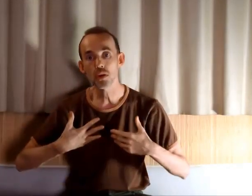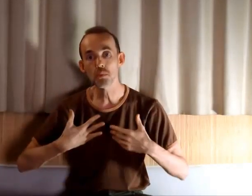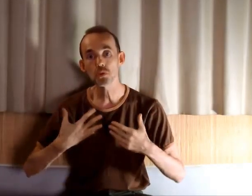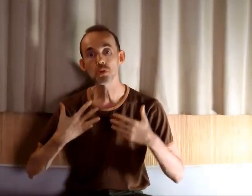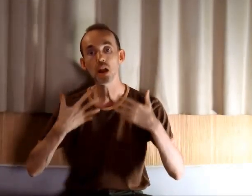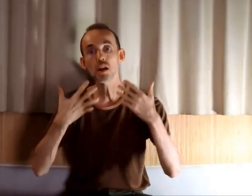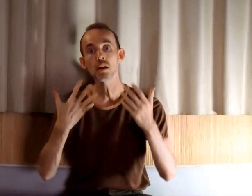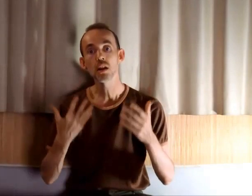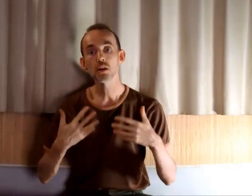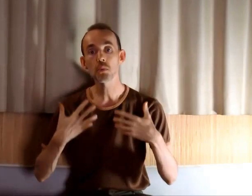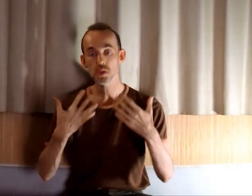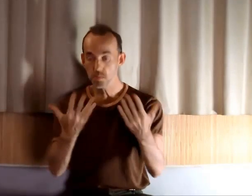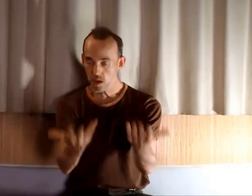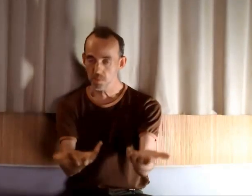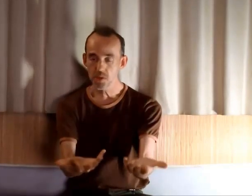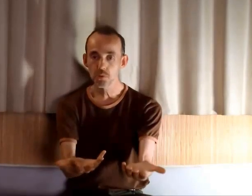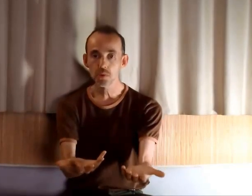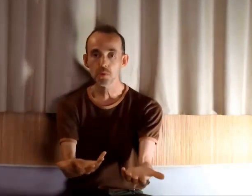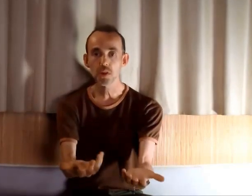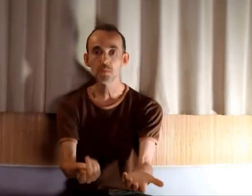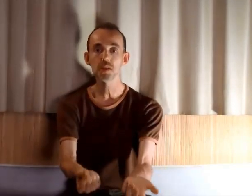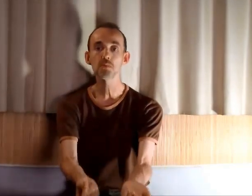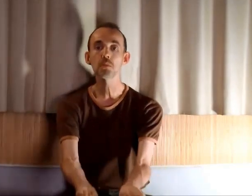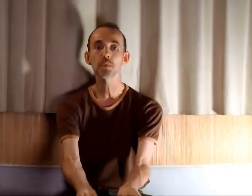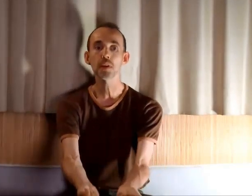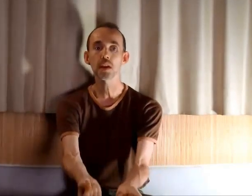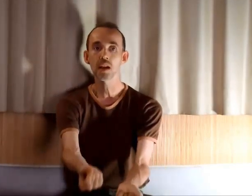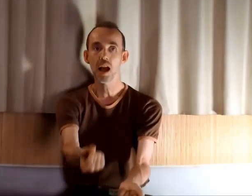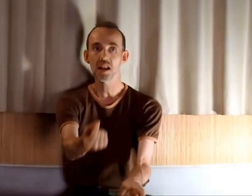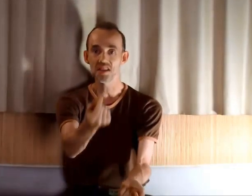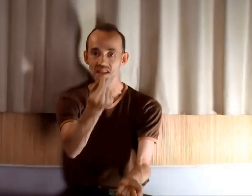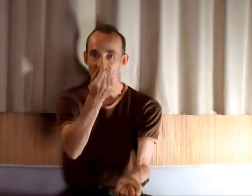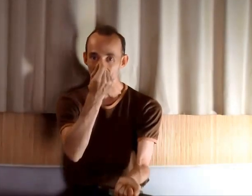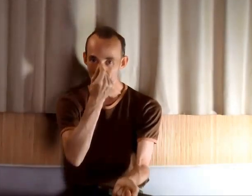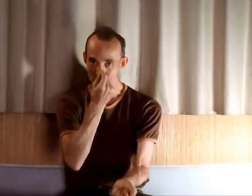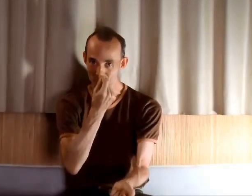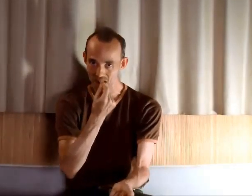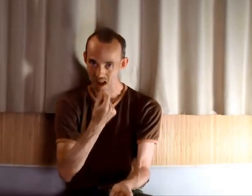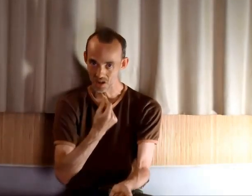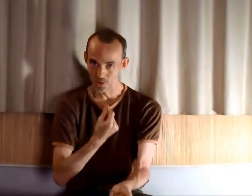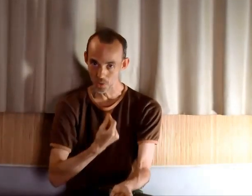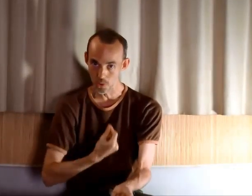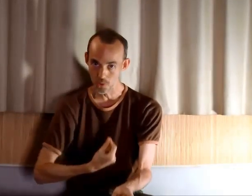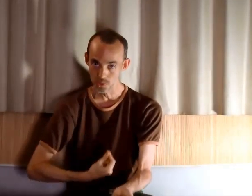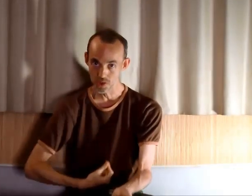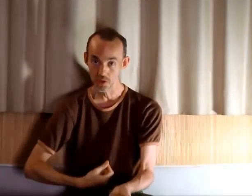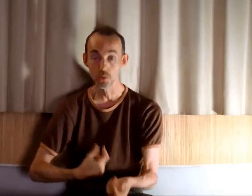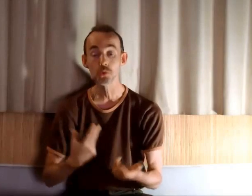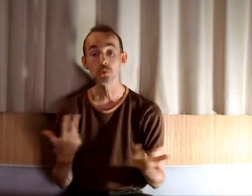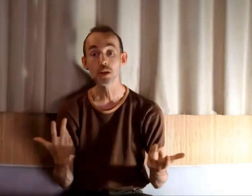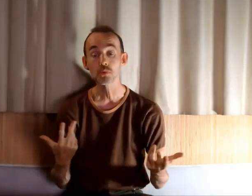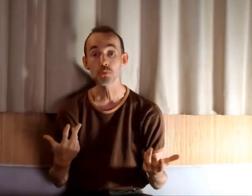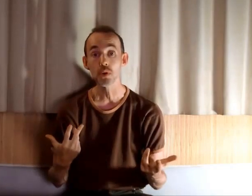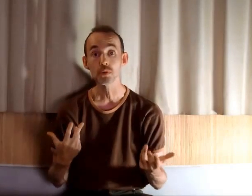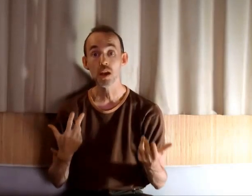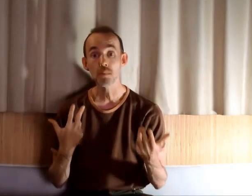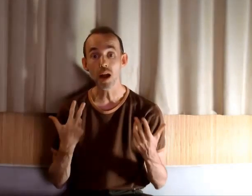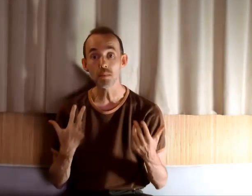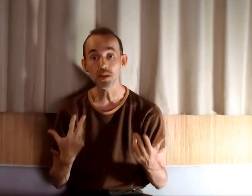émotionnelles, commencez par les blessures émotionnelles. Mais si vous préférez aller directement à la cause des causes de la souffrance par la